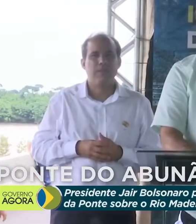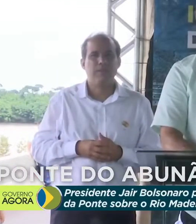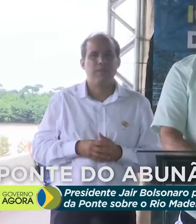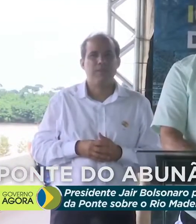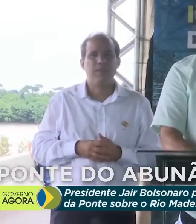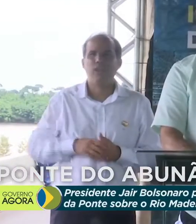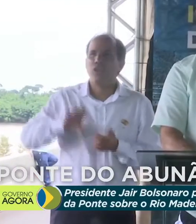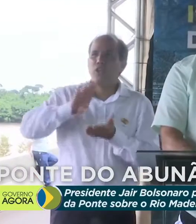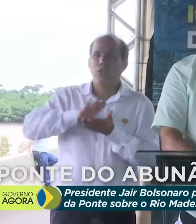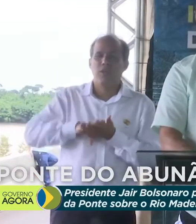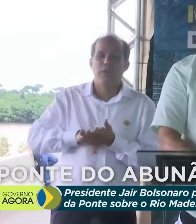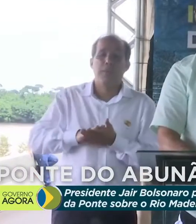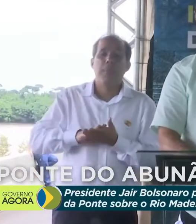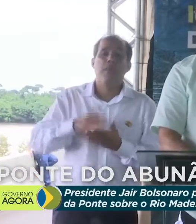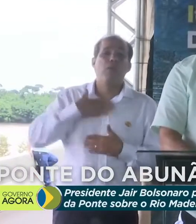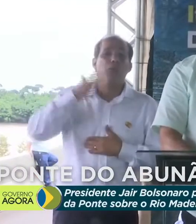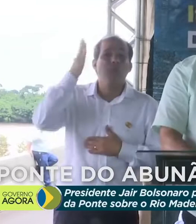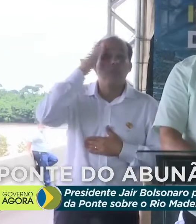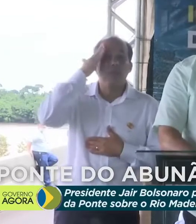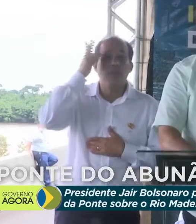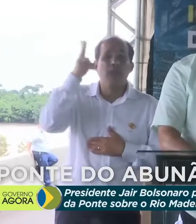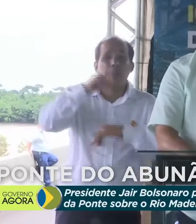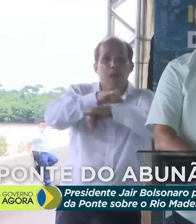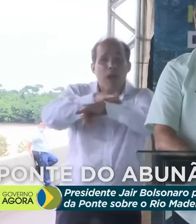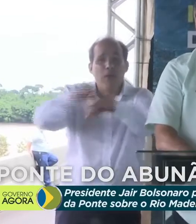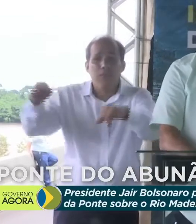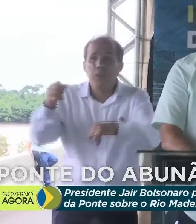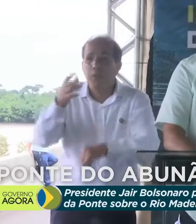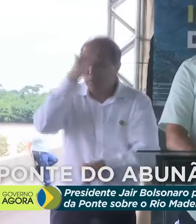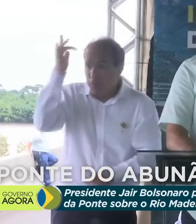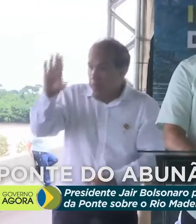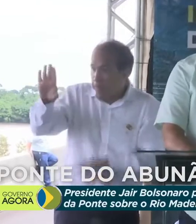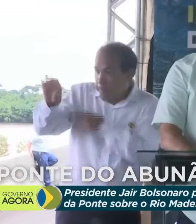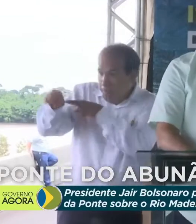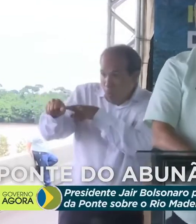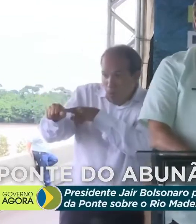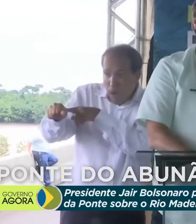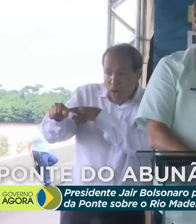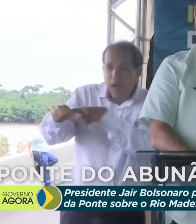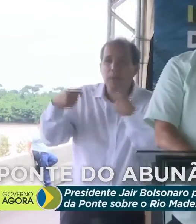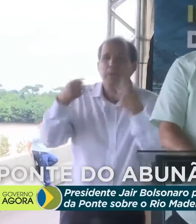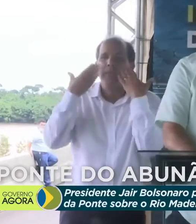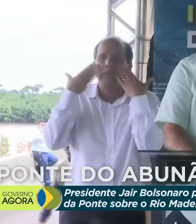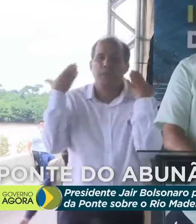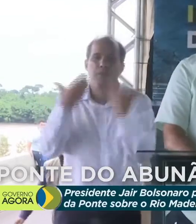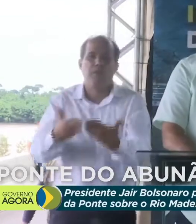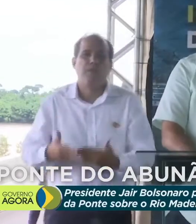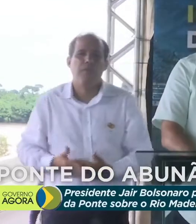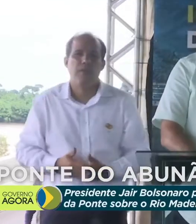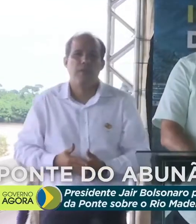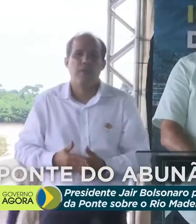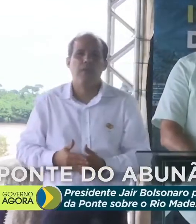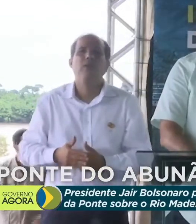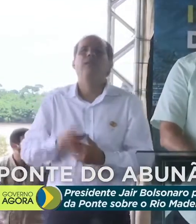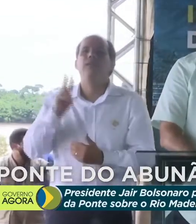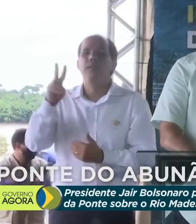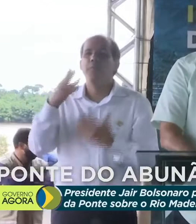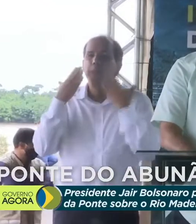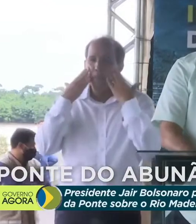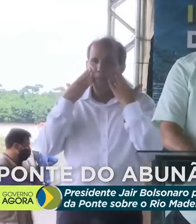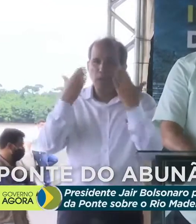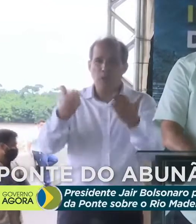O que eu sempre digo, as boas pessoas têm que aparecer e aparecem